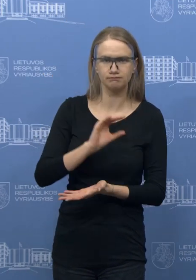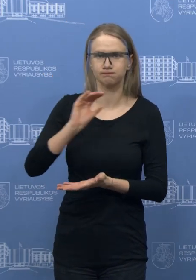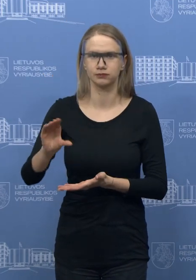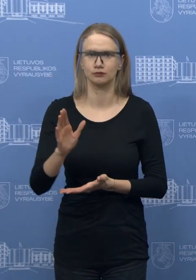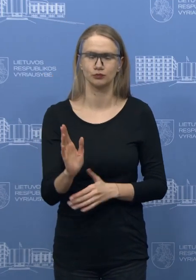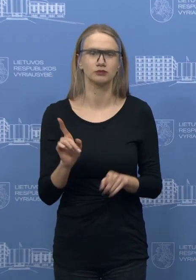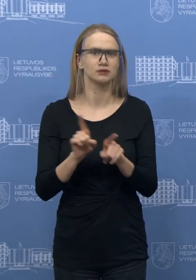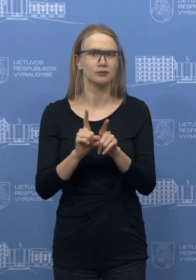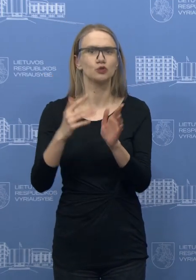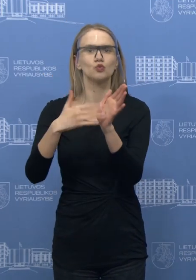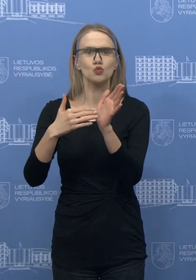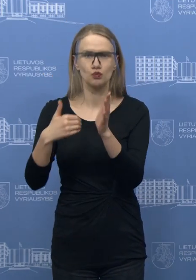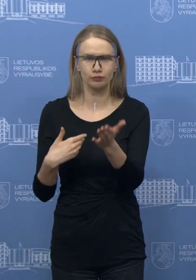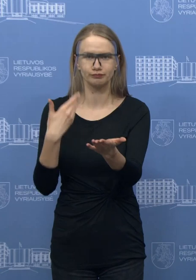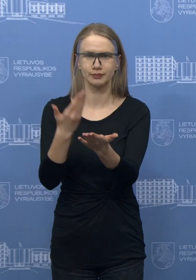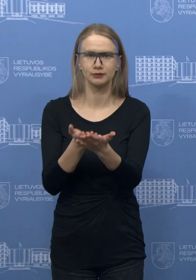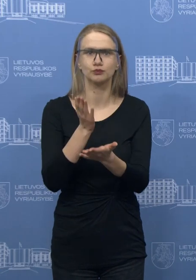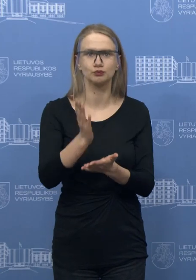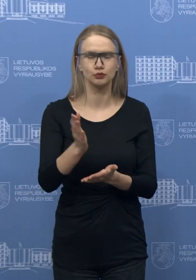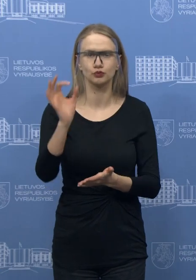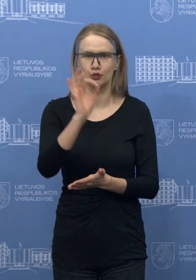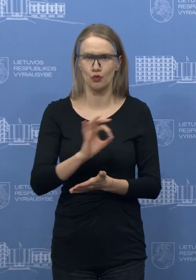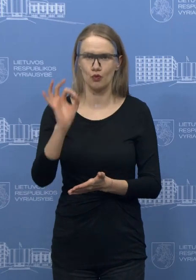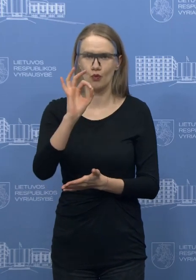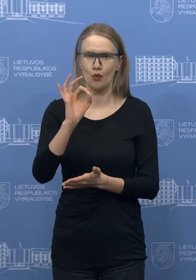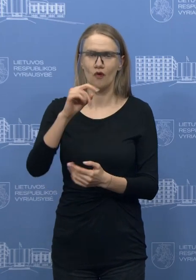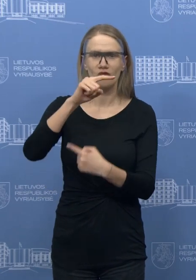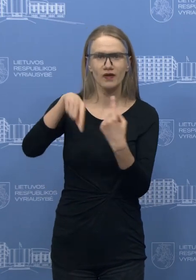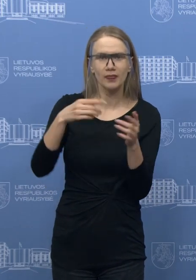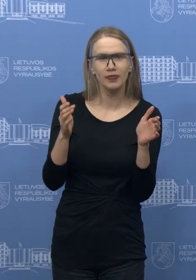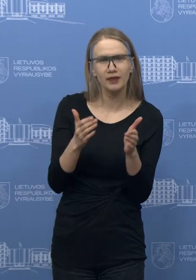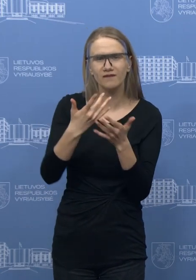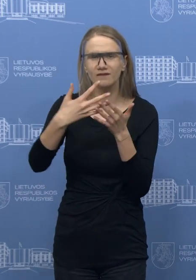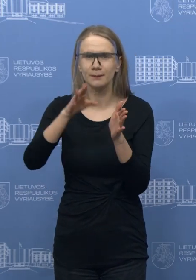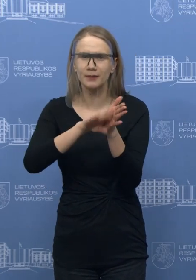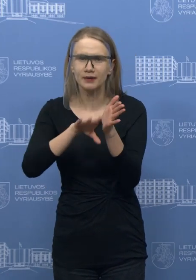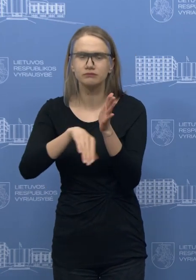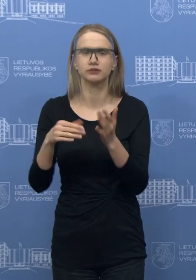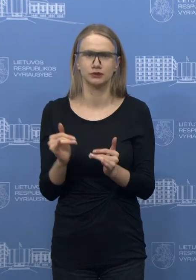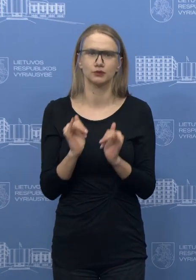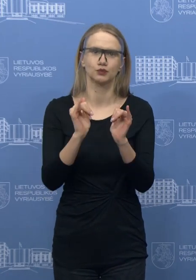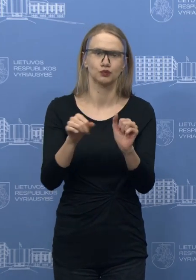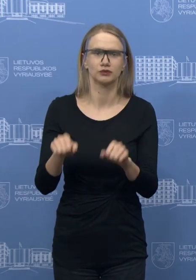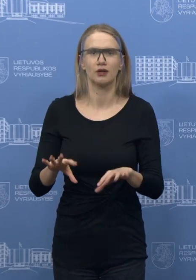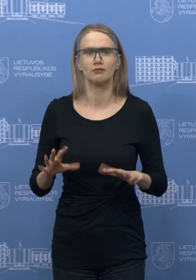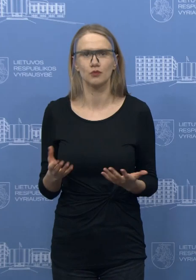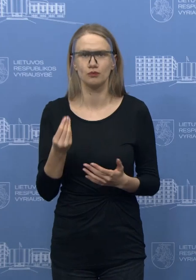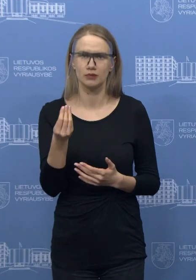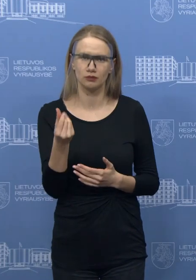smulkiu verslu, kaip betų priemonių, kurios yra taikomas jau numatytame ekonomikos skatinimo plane, kaip